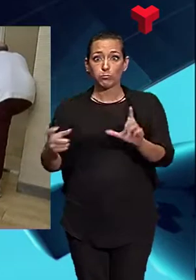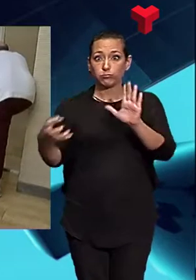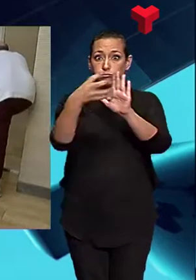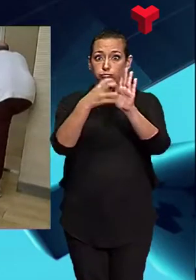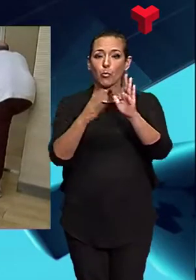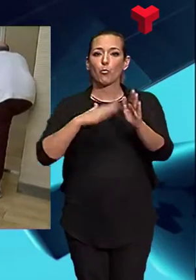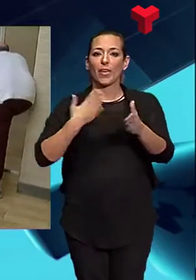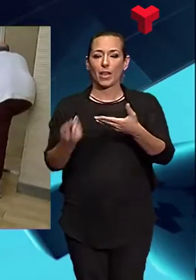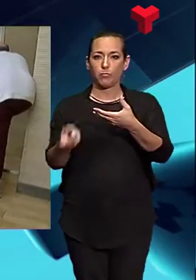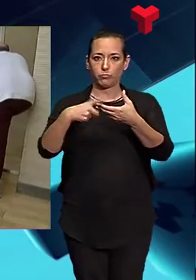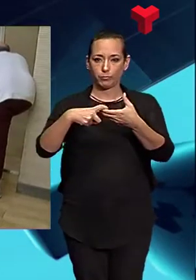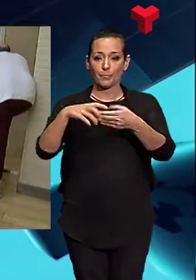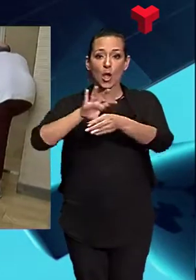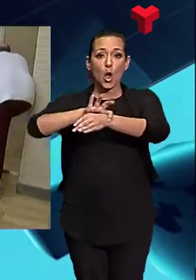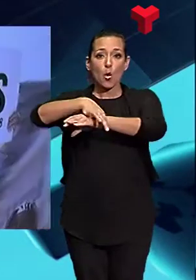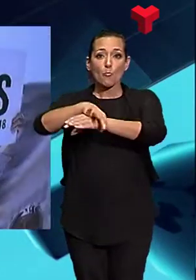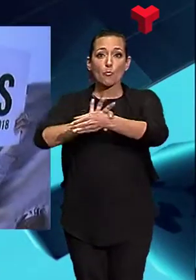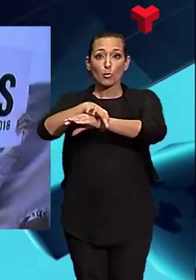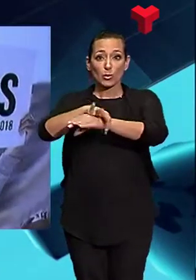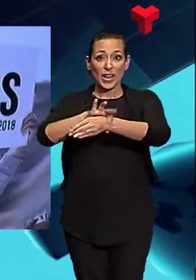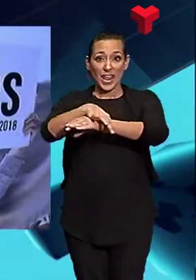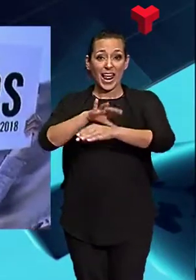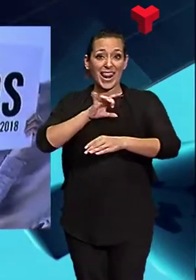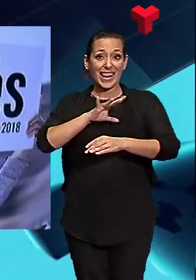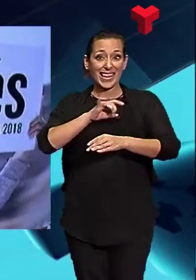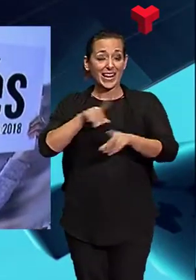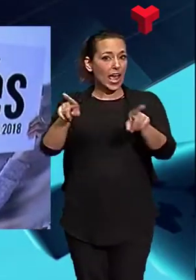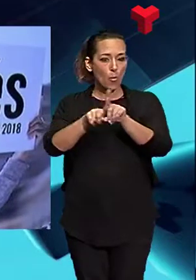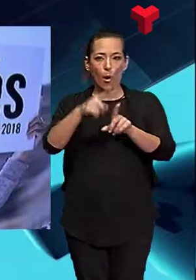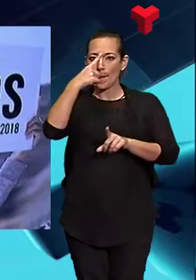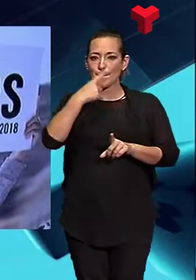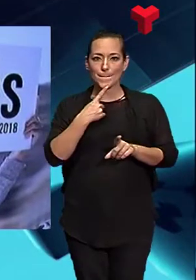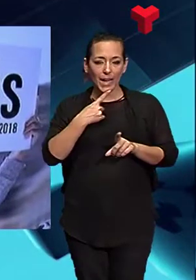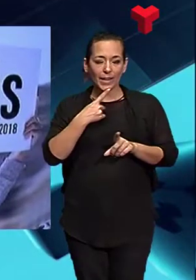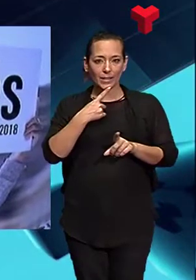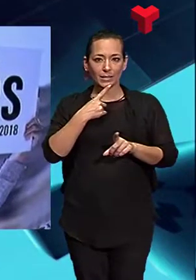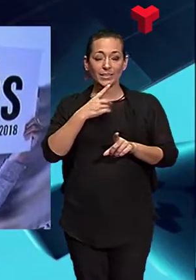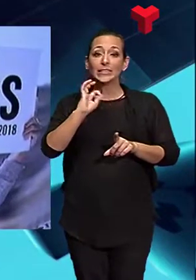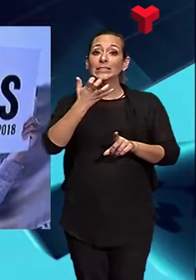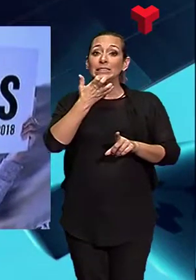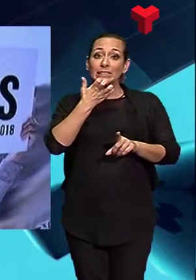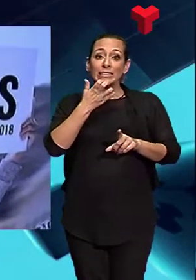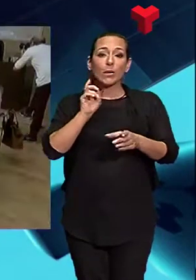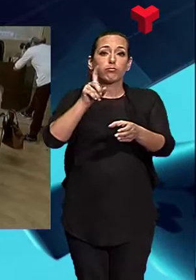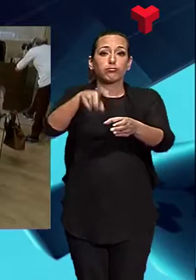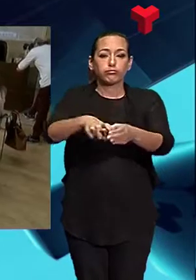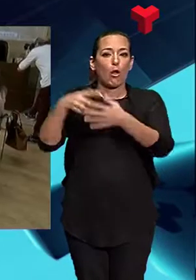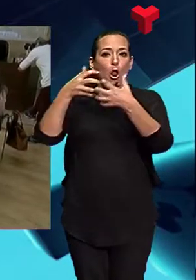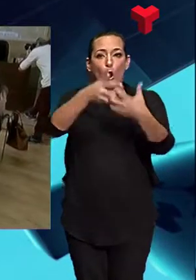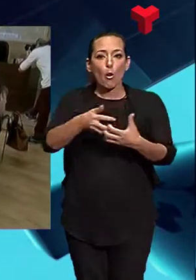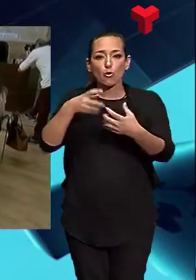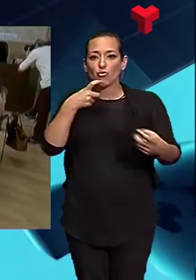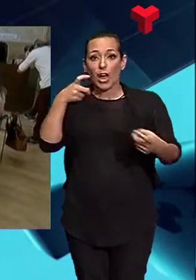Una polsera lila amb el mateix hashtag identificarà tota la ciutadania que s'adhereixi a la lluita contra les